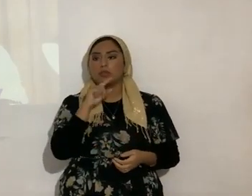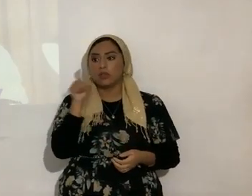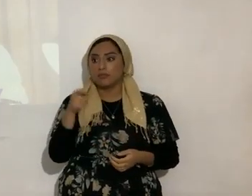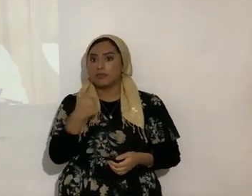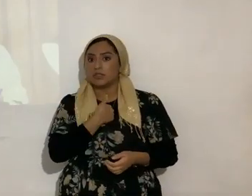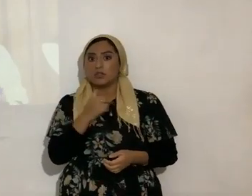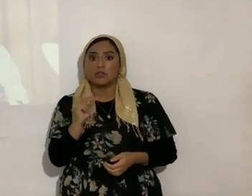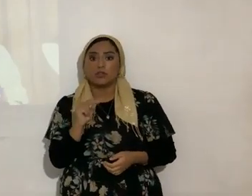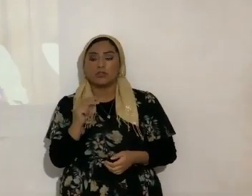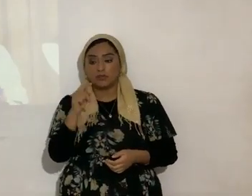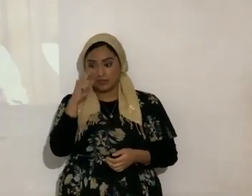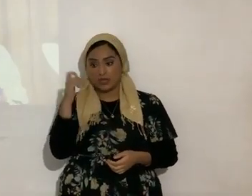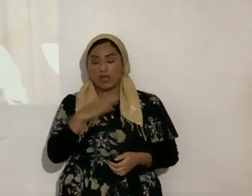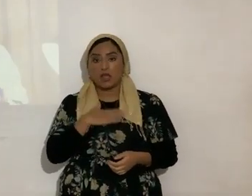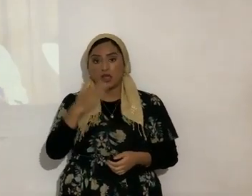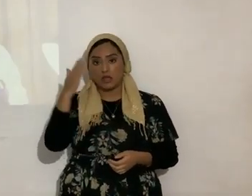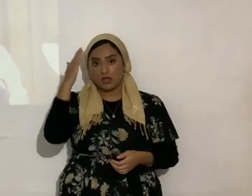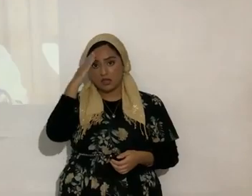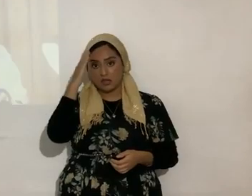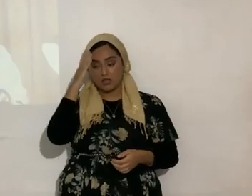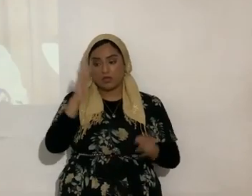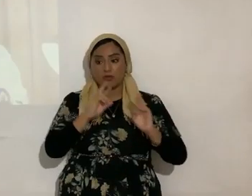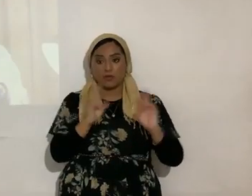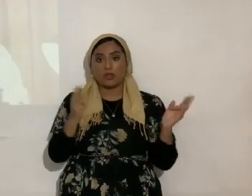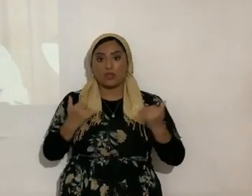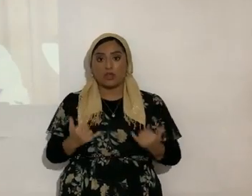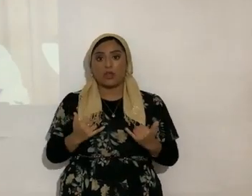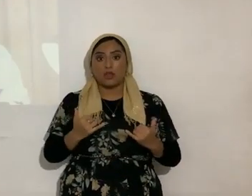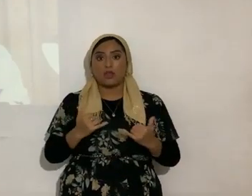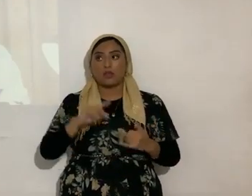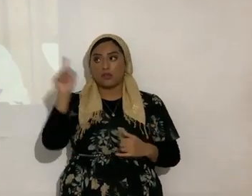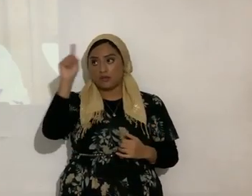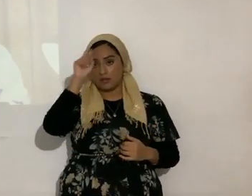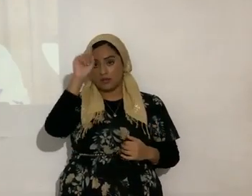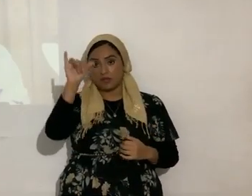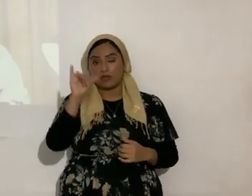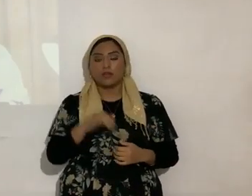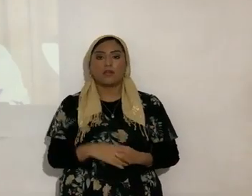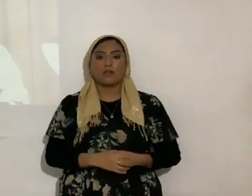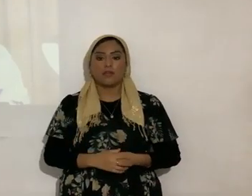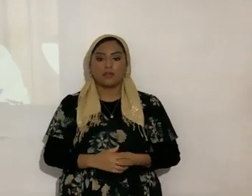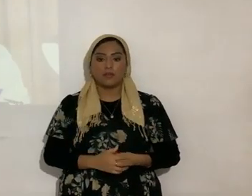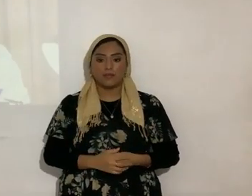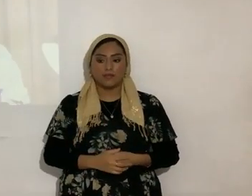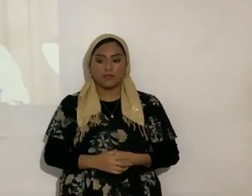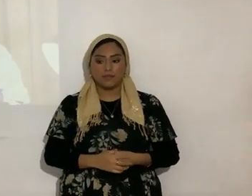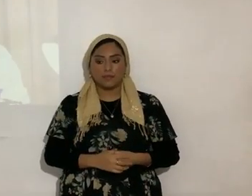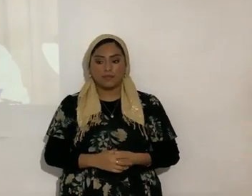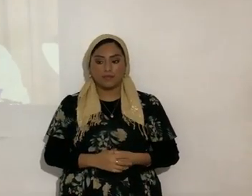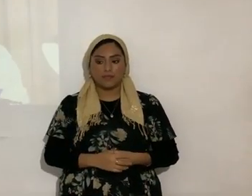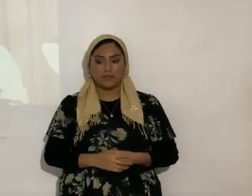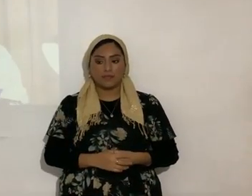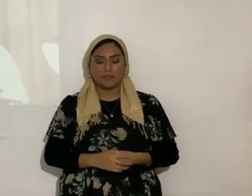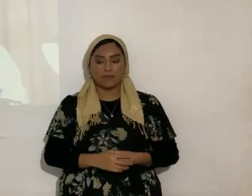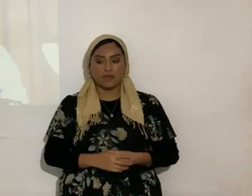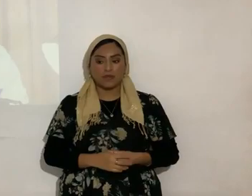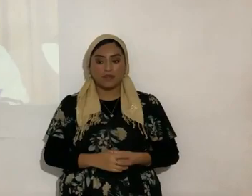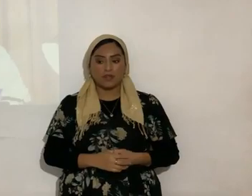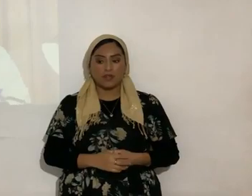hermanos, porque sé que yo estoy viviendo ya en la eternidad. A ver, una persona que no